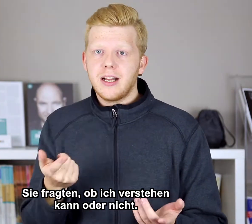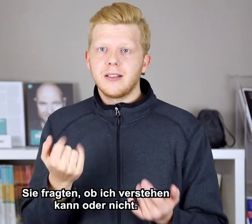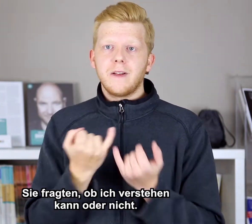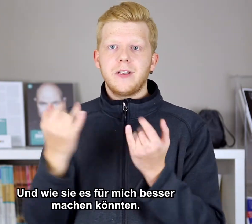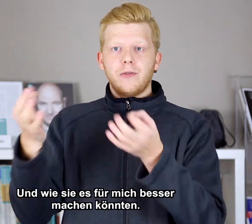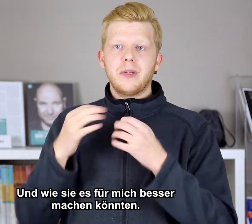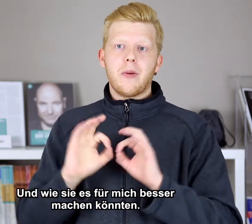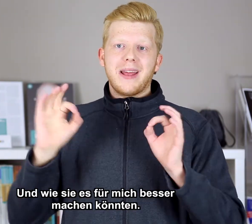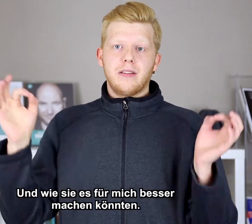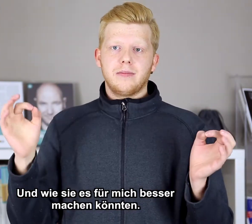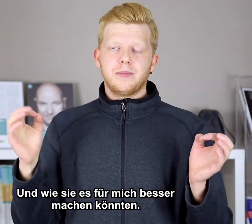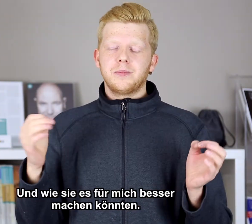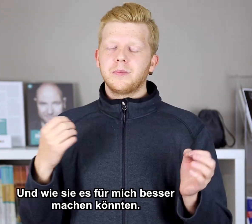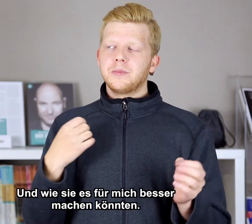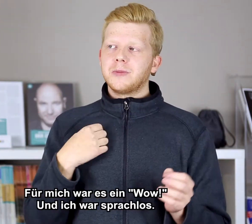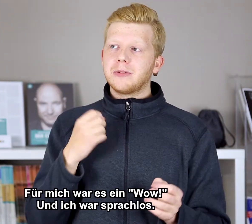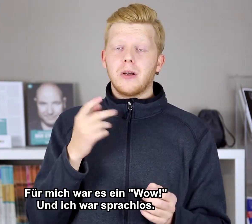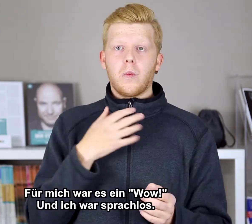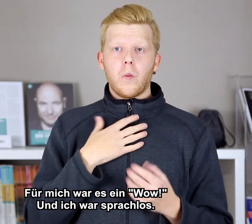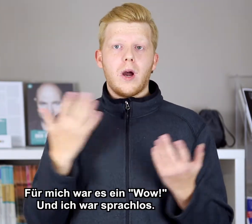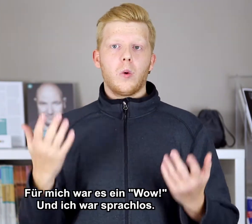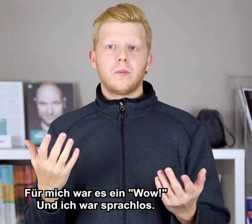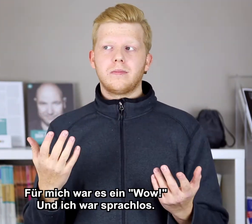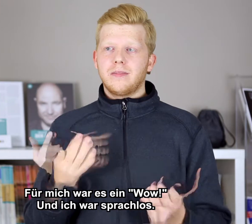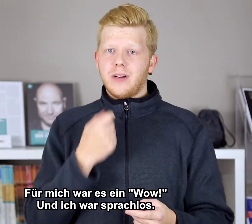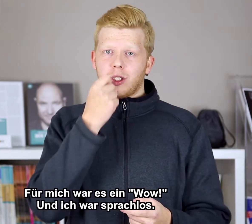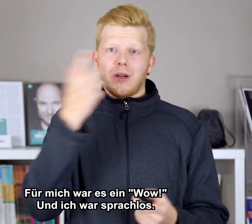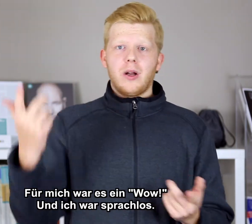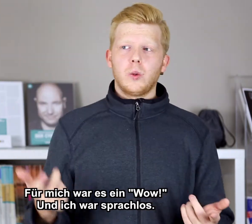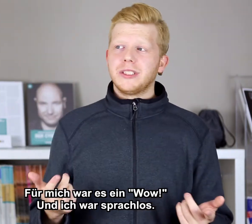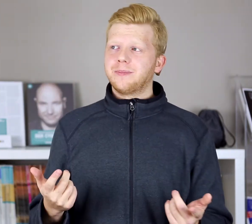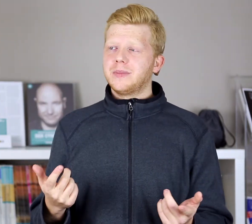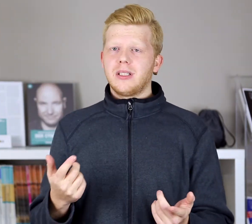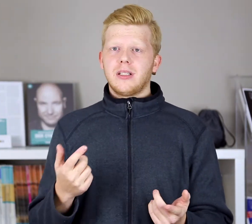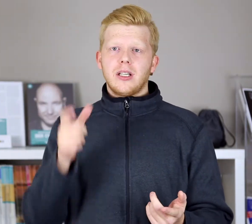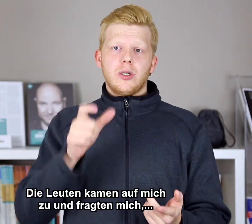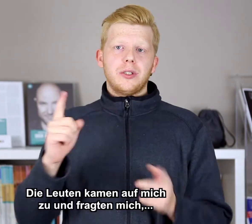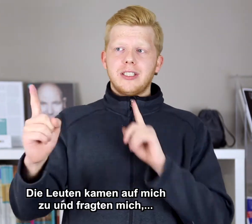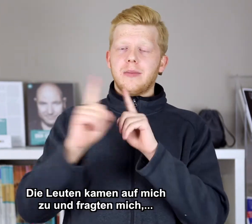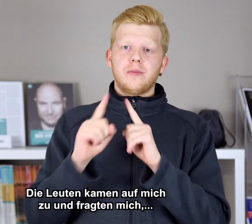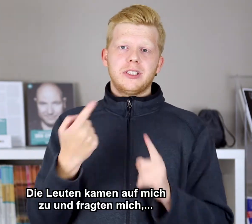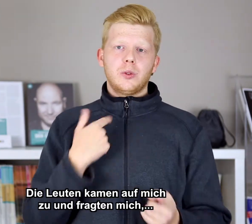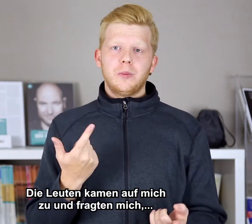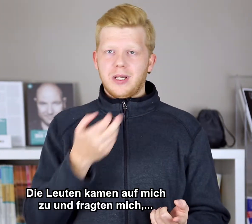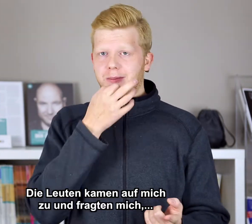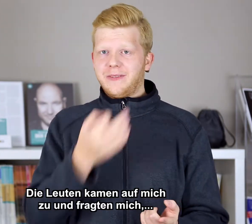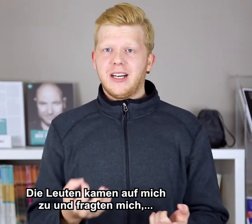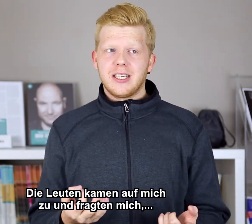kann, wie die für mich verbessern. Da habe ich gesagt, wow. Das war sprachlos. Die Leute kamen auf mich zu. Haben gefragt,